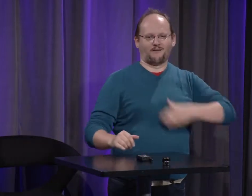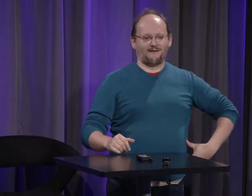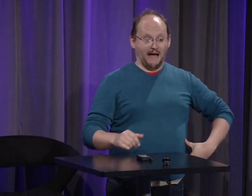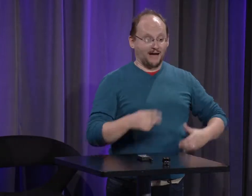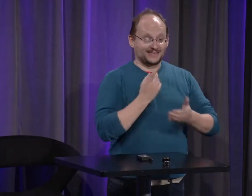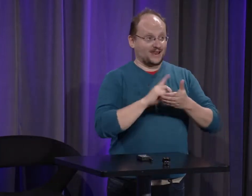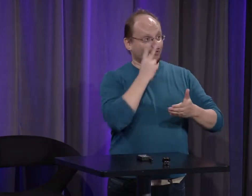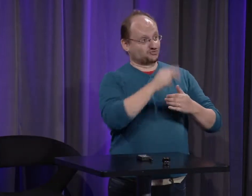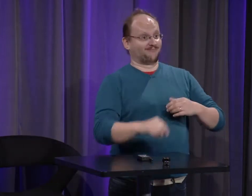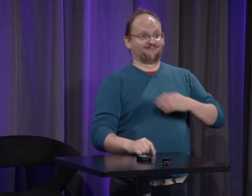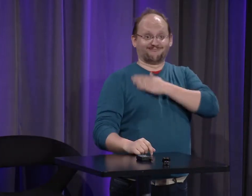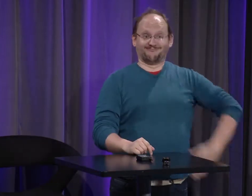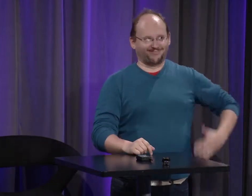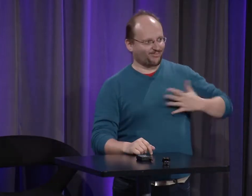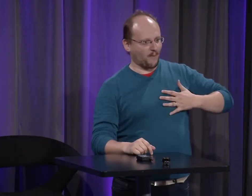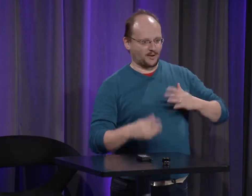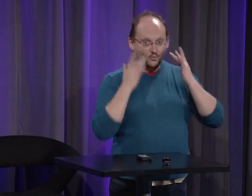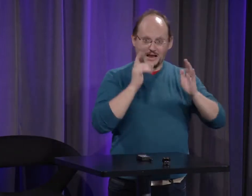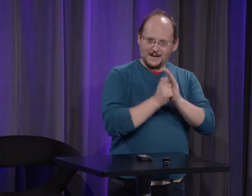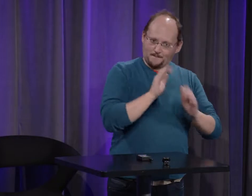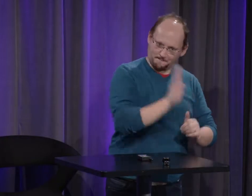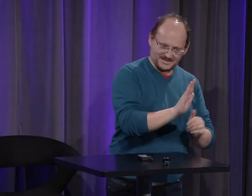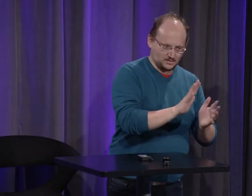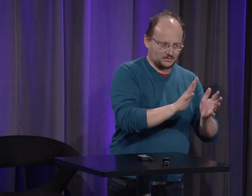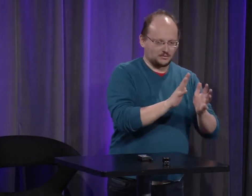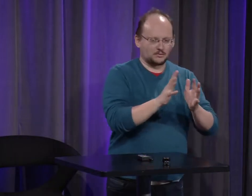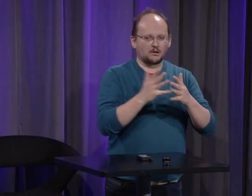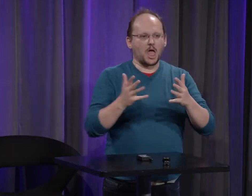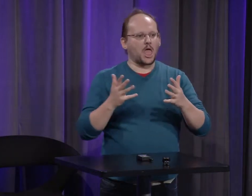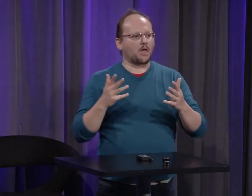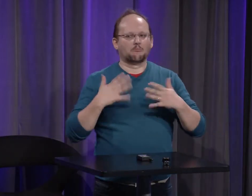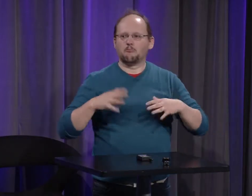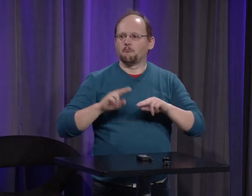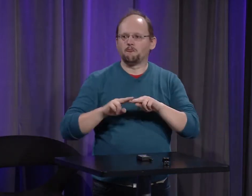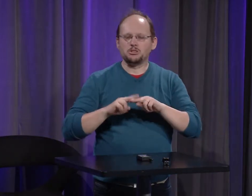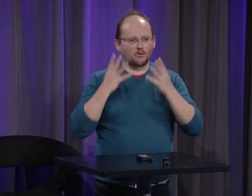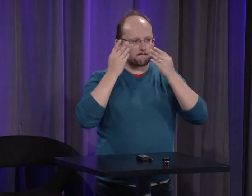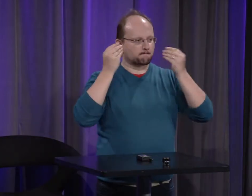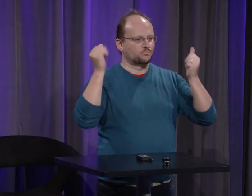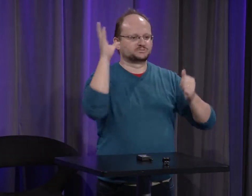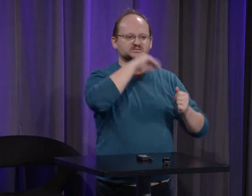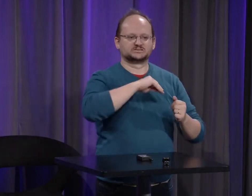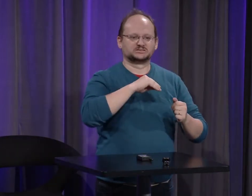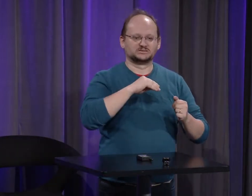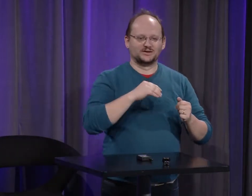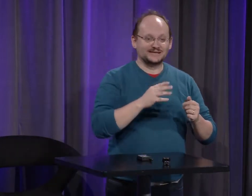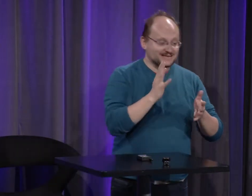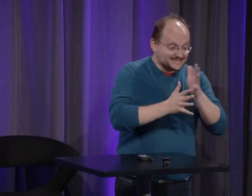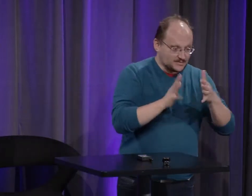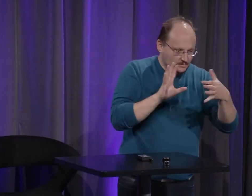c'est le vêtement de celui qui porte l'épée pour le noble donc et puis maintenant on a oublié ces